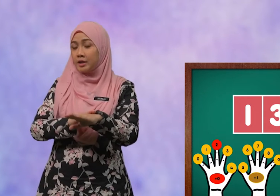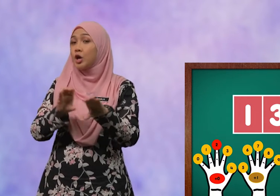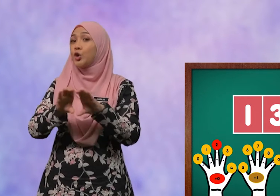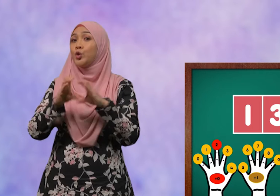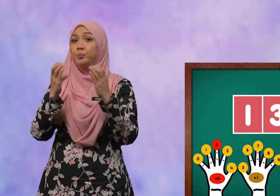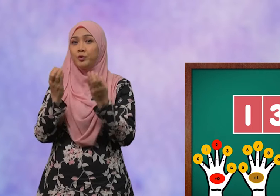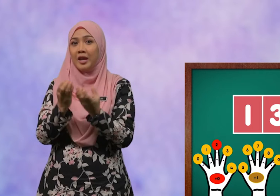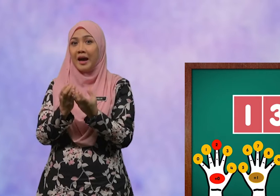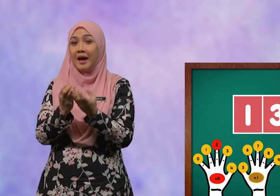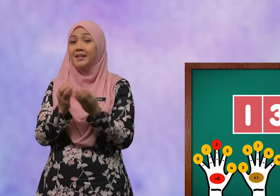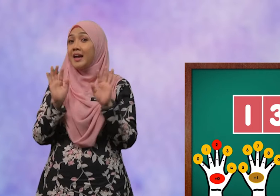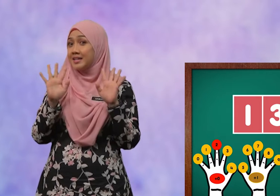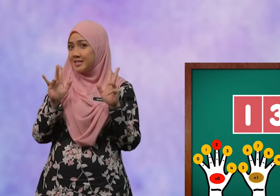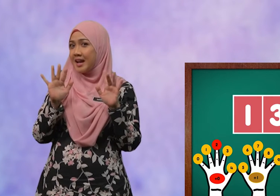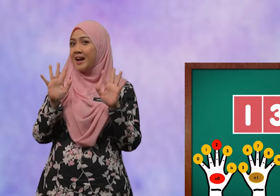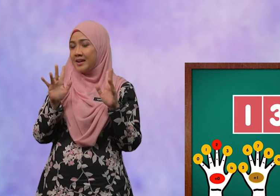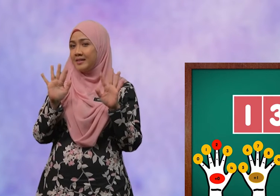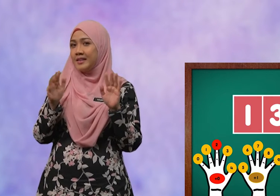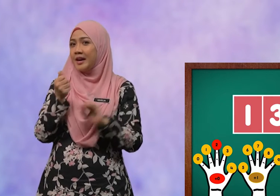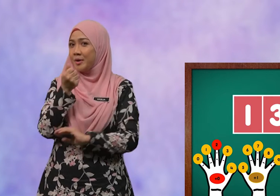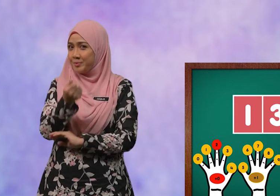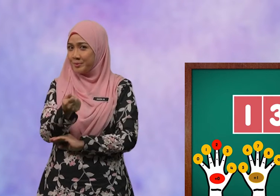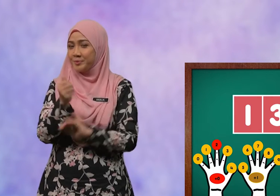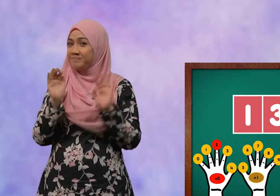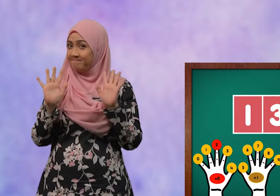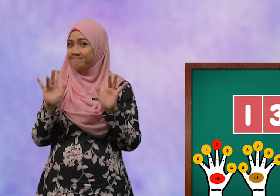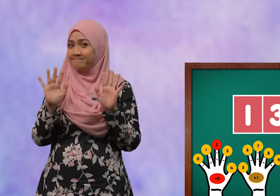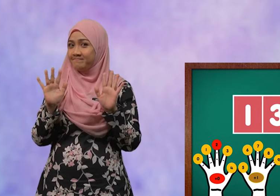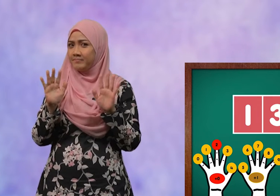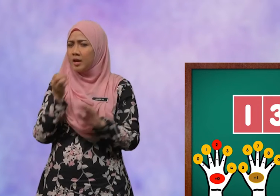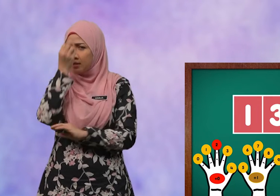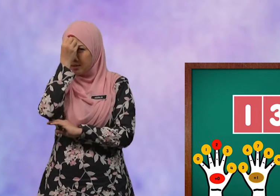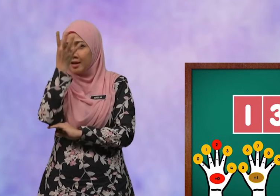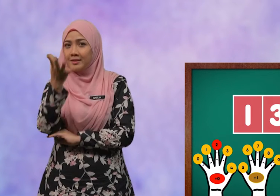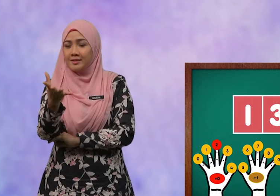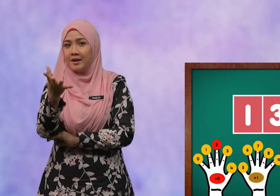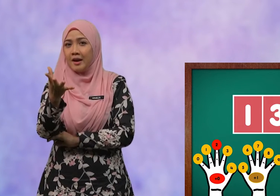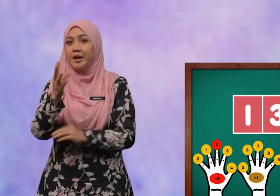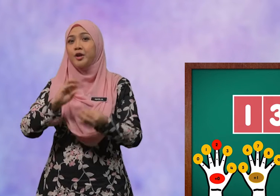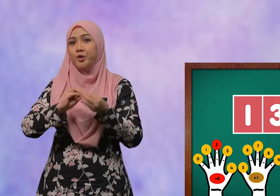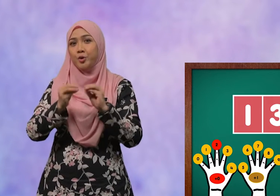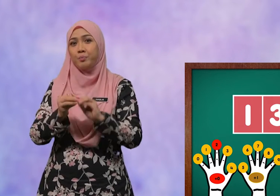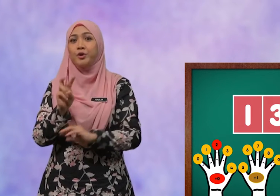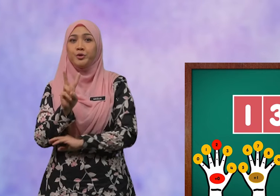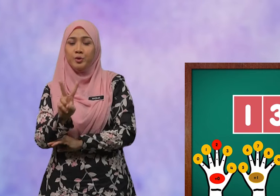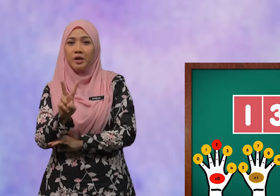kumpulan jari kamu. Nyatakan nombor dua